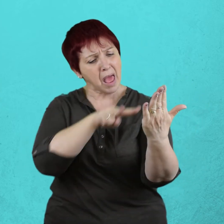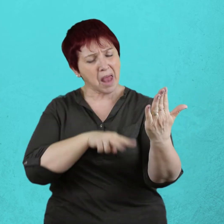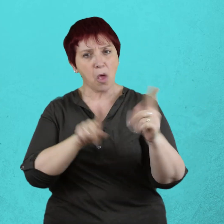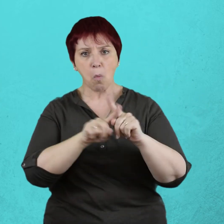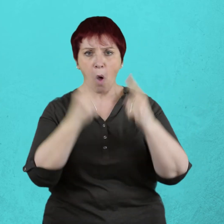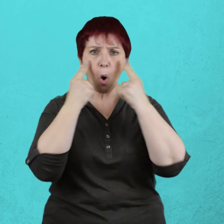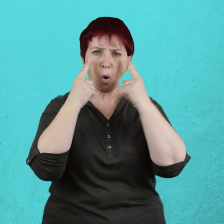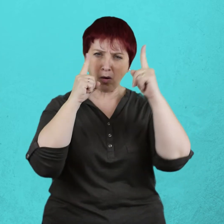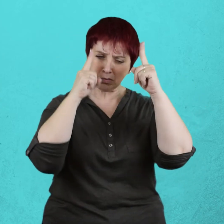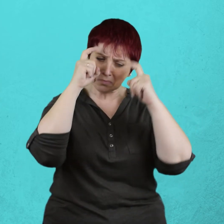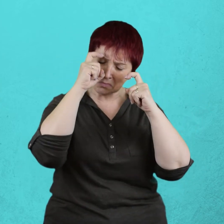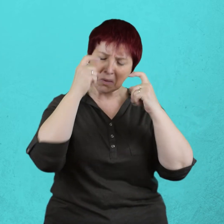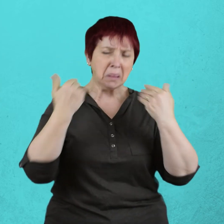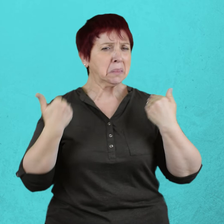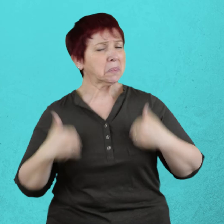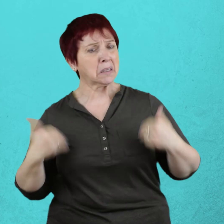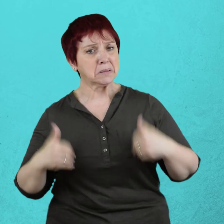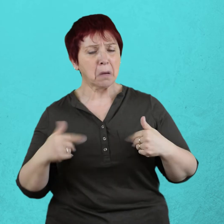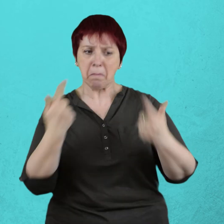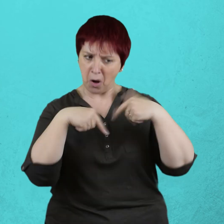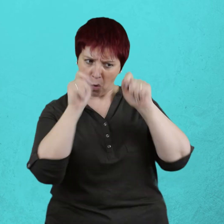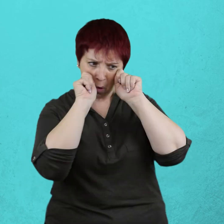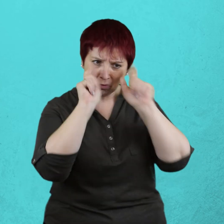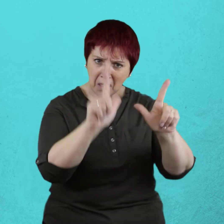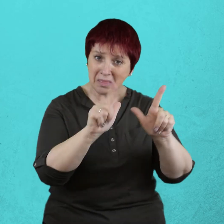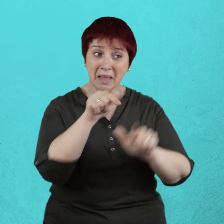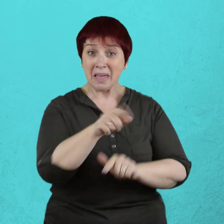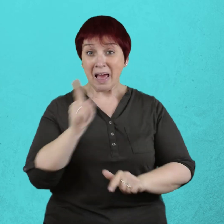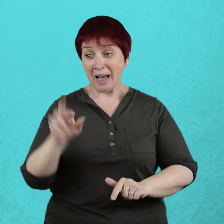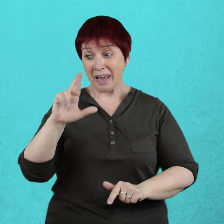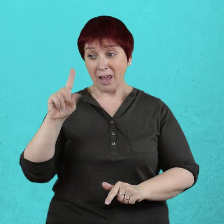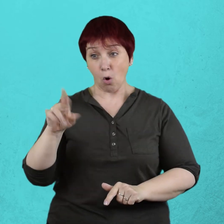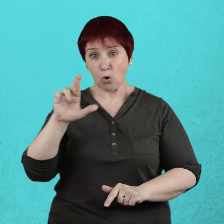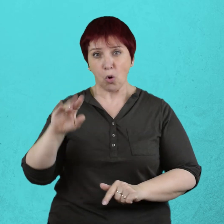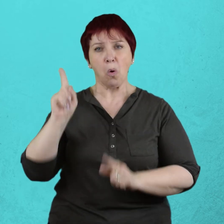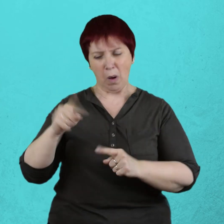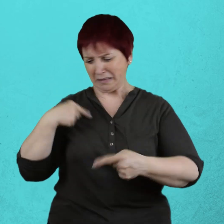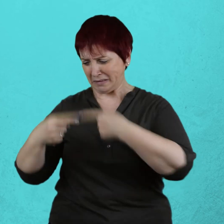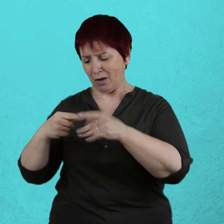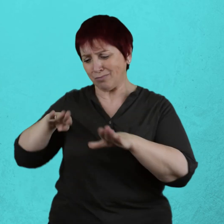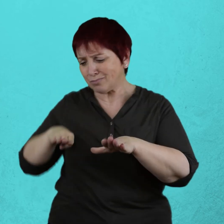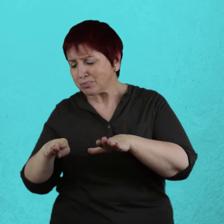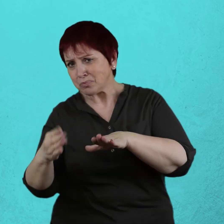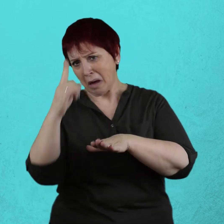Gregorio se arrastró otro poco hacia adelante, con la cabeza contra el suelo, haciendo lo posible para que la mirada de la hermana se encontrara con la suya.